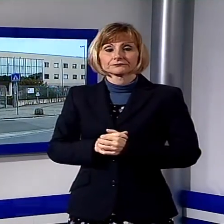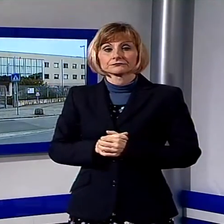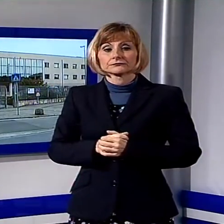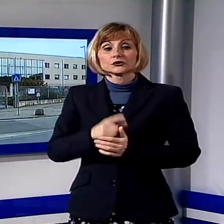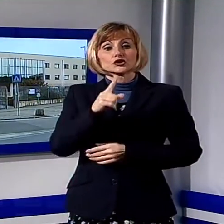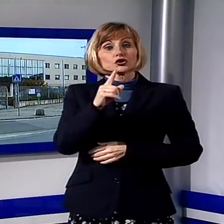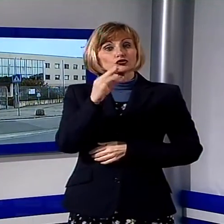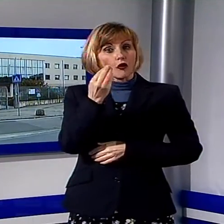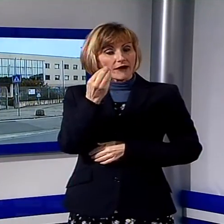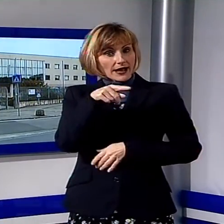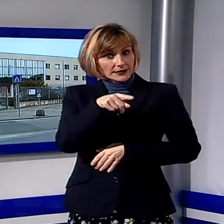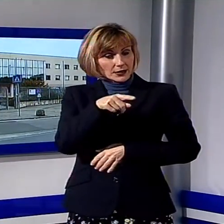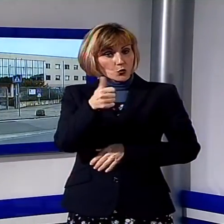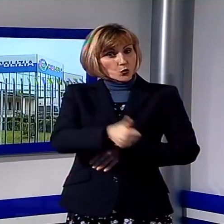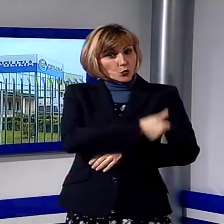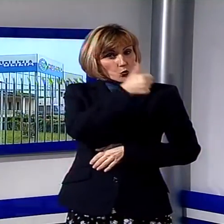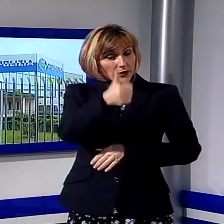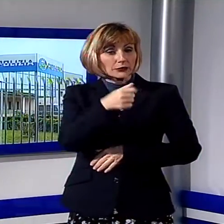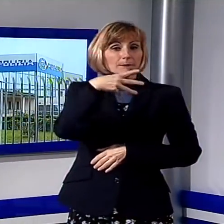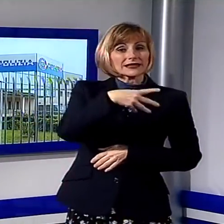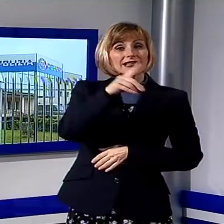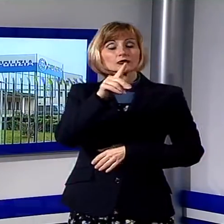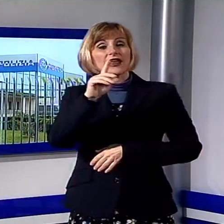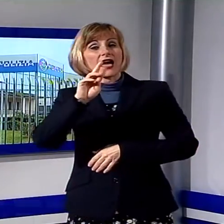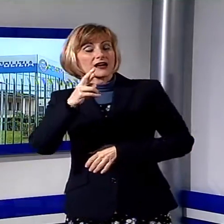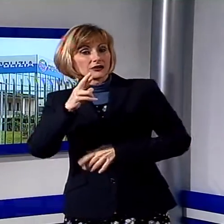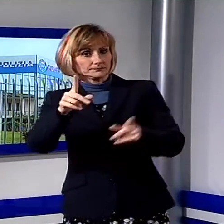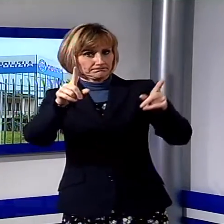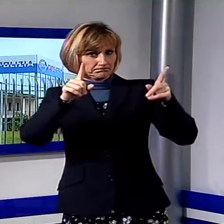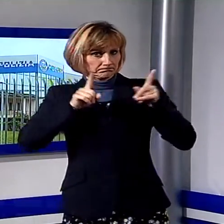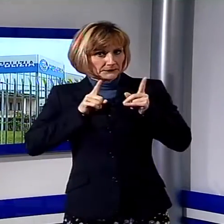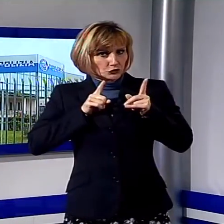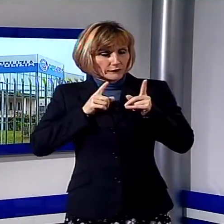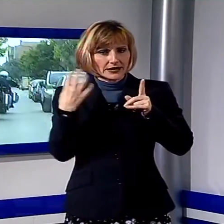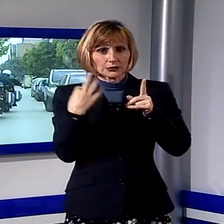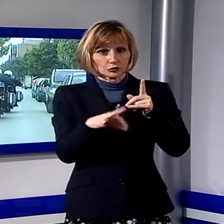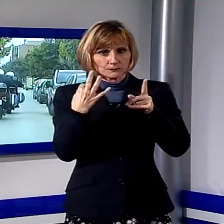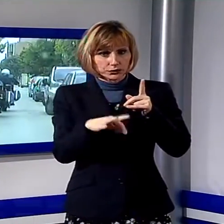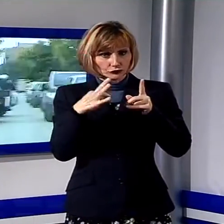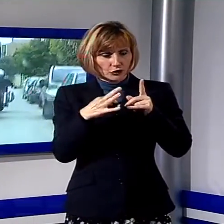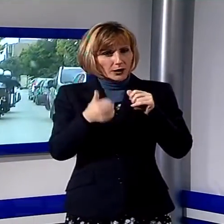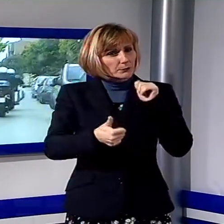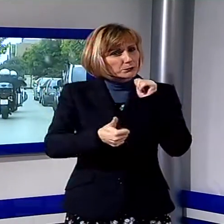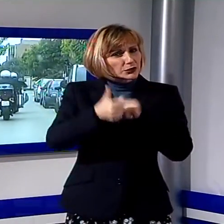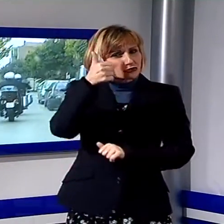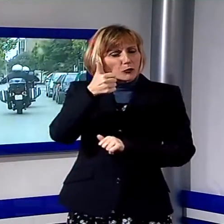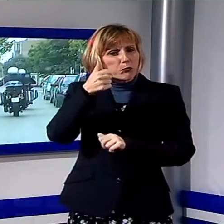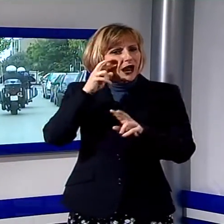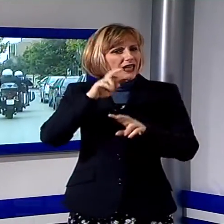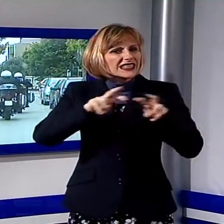per un anno Matteo della Ragione, uno dei due minorenni, oggi maggiorenne, indagato per l'omicidio del 34enne Emanuele Iacconi,